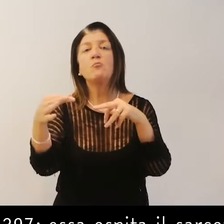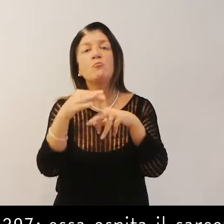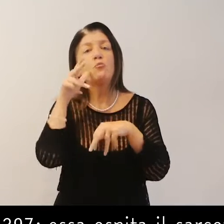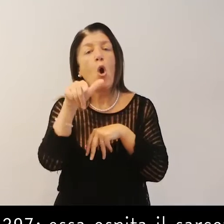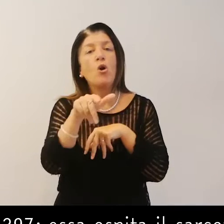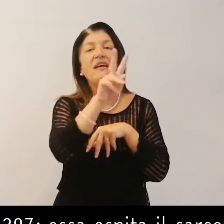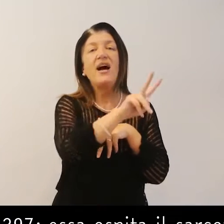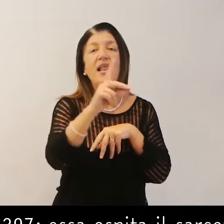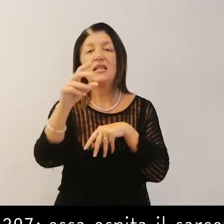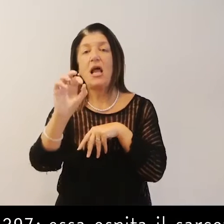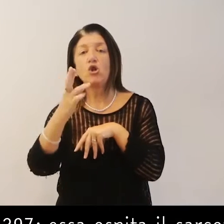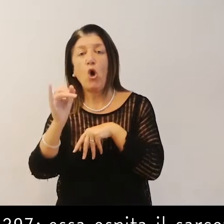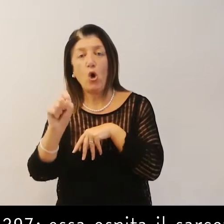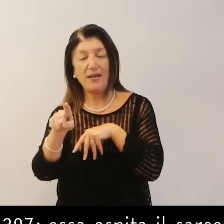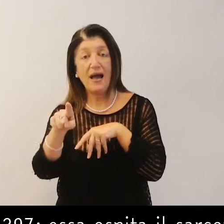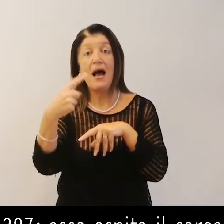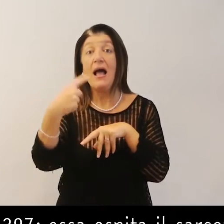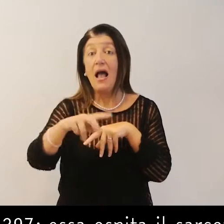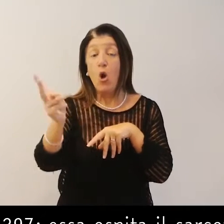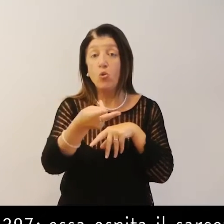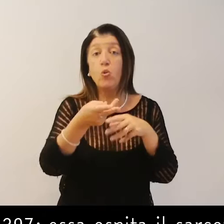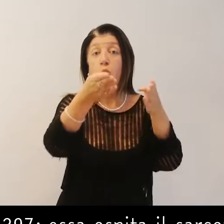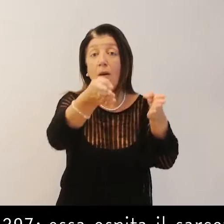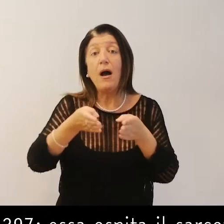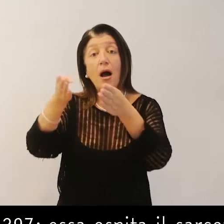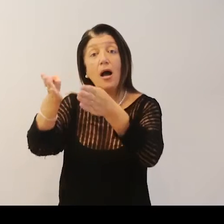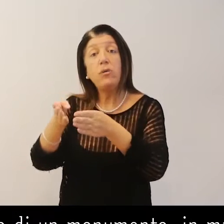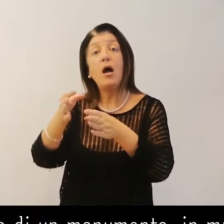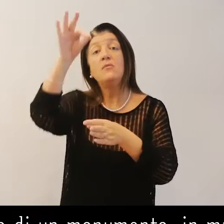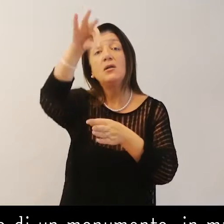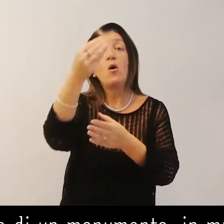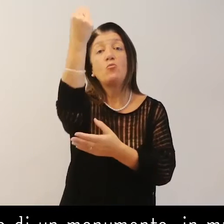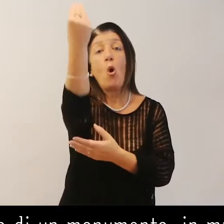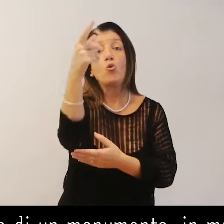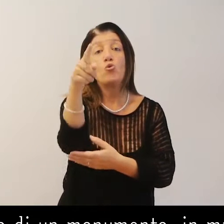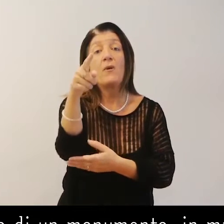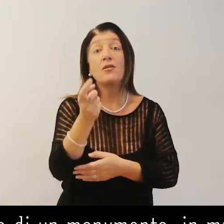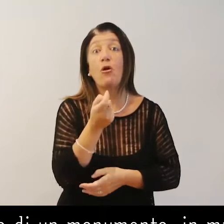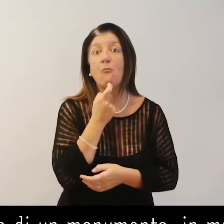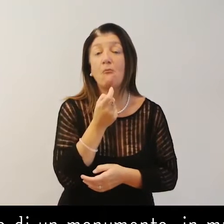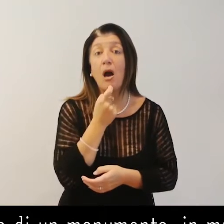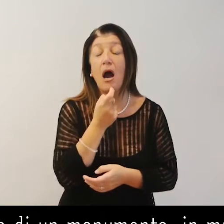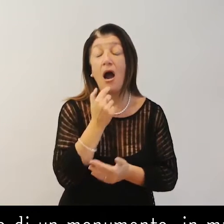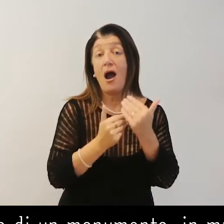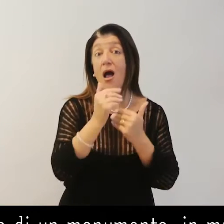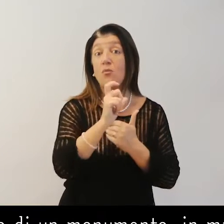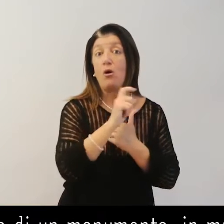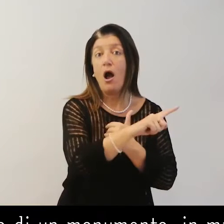Visconti e della moglie Valentina Doria, collocato all'interno di un monumento, in marmo